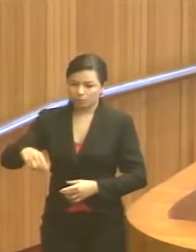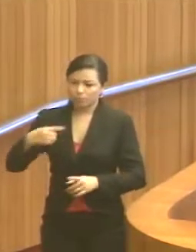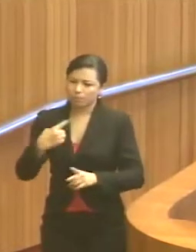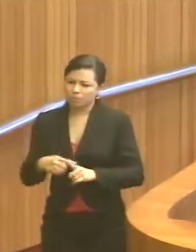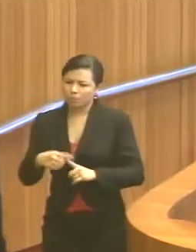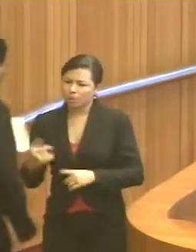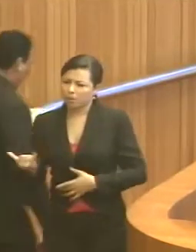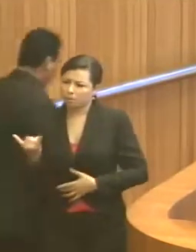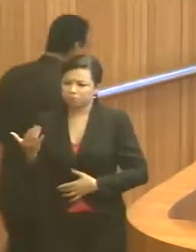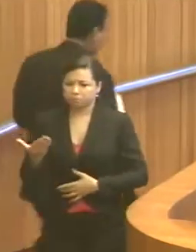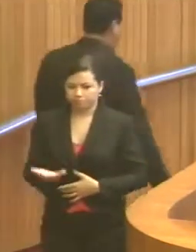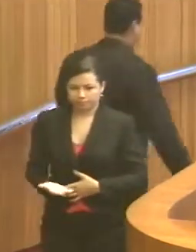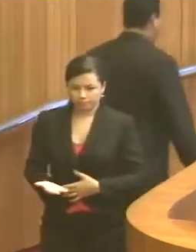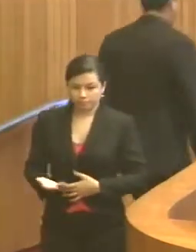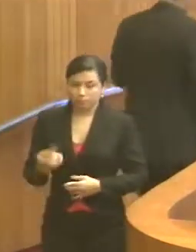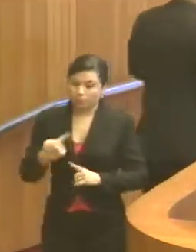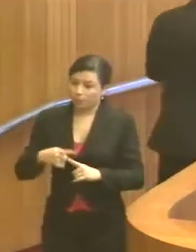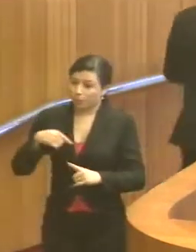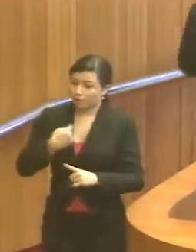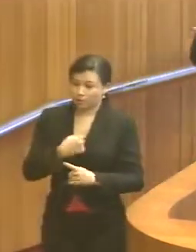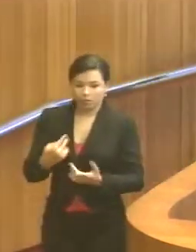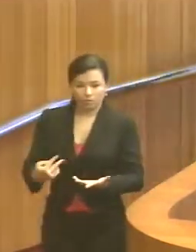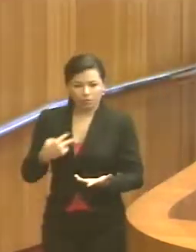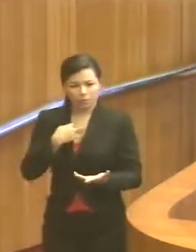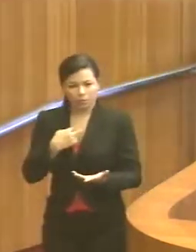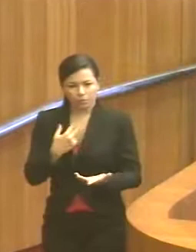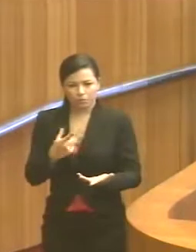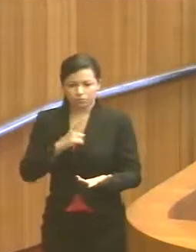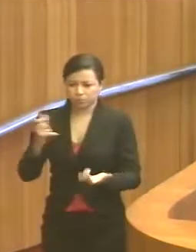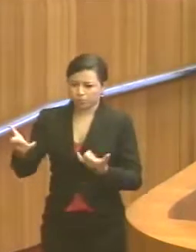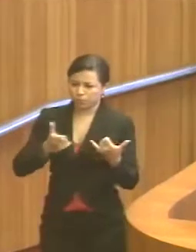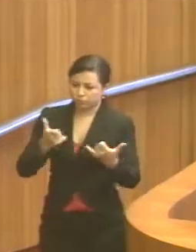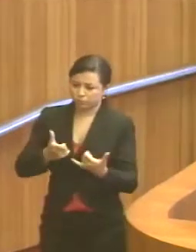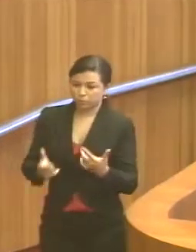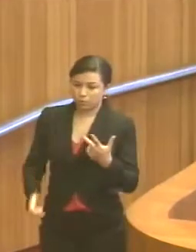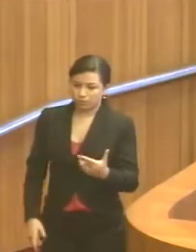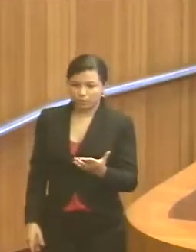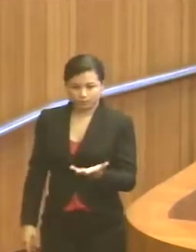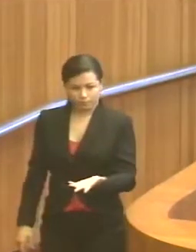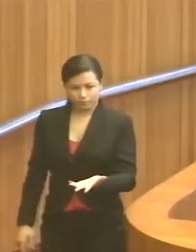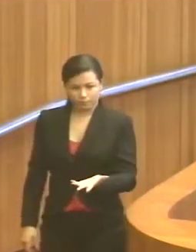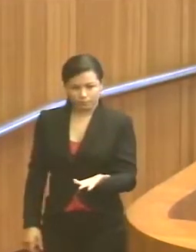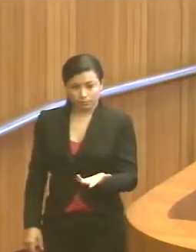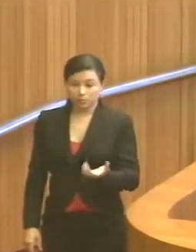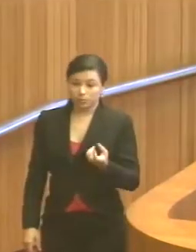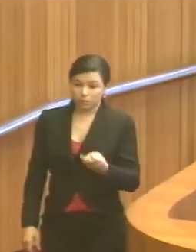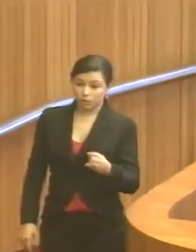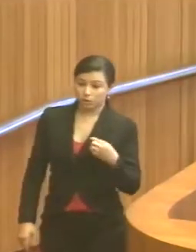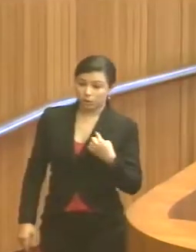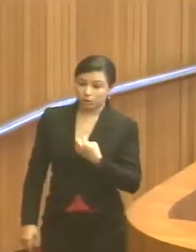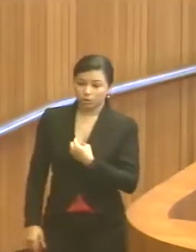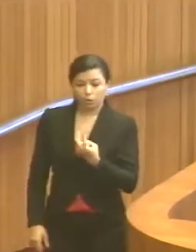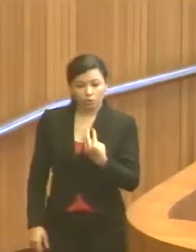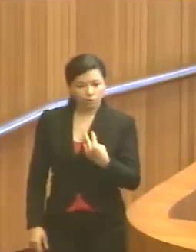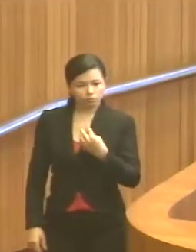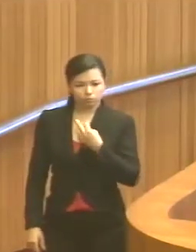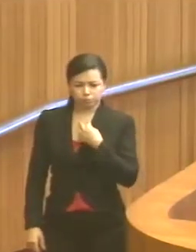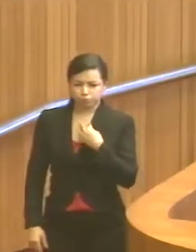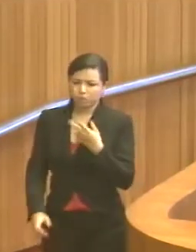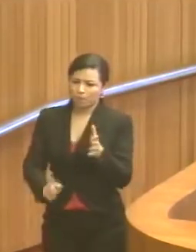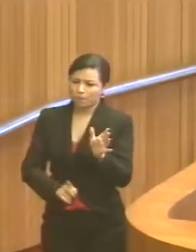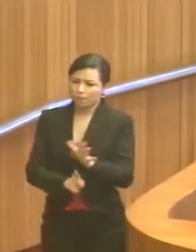que é importante isso? Porque nós não podemos ter uma notícia como essa sem que a gente possa